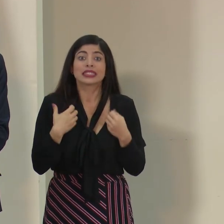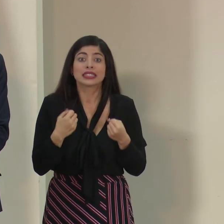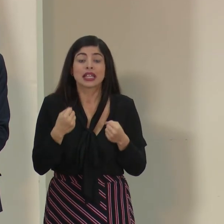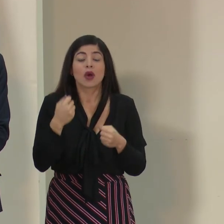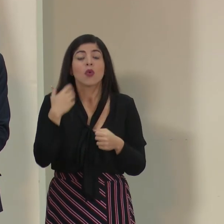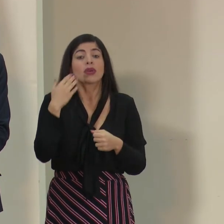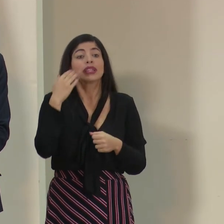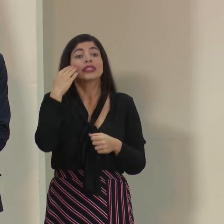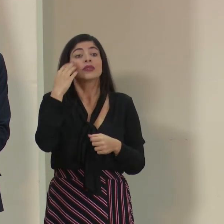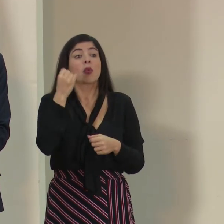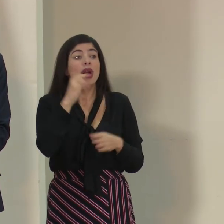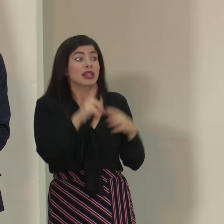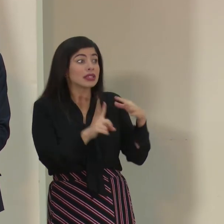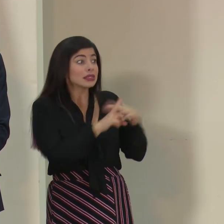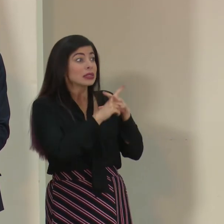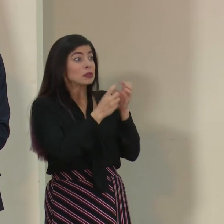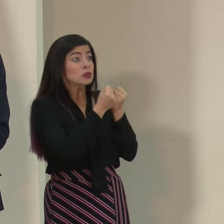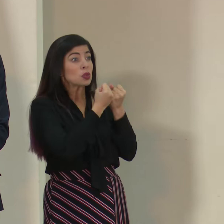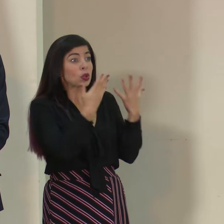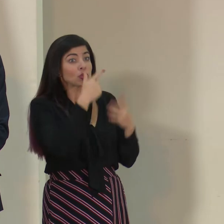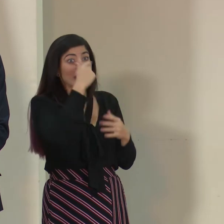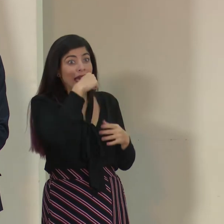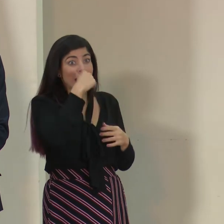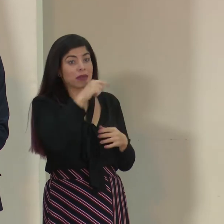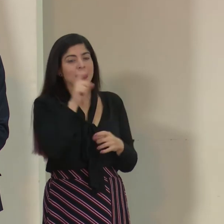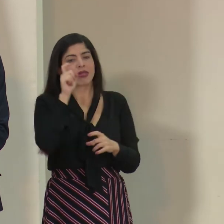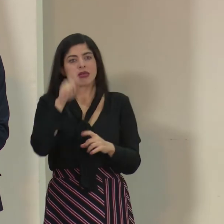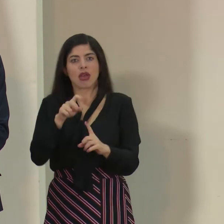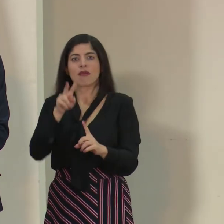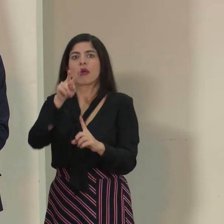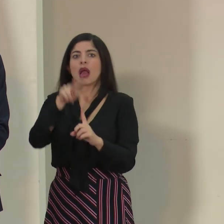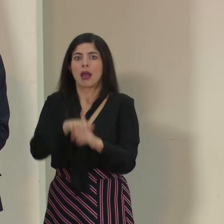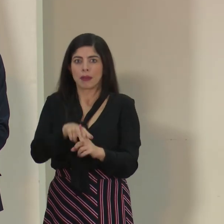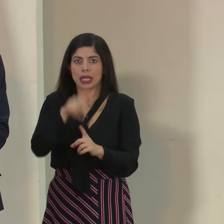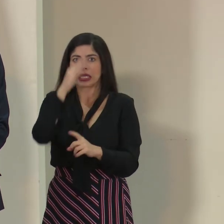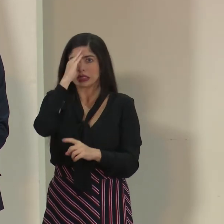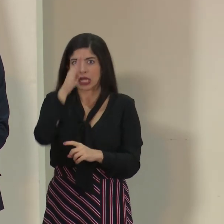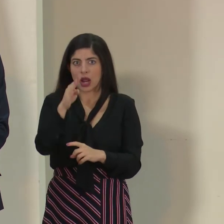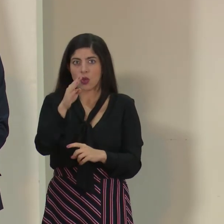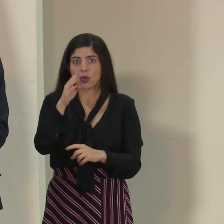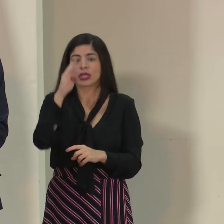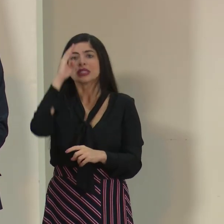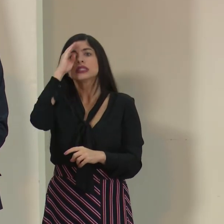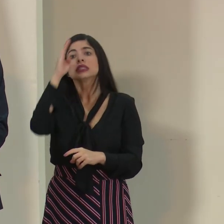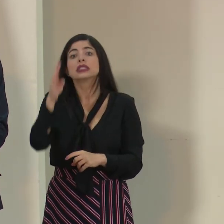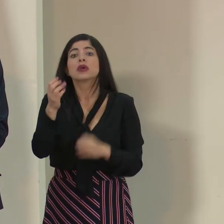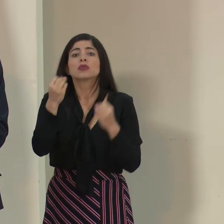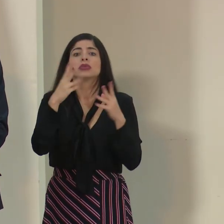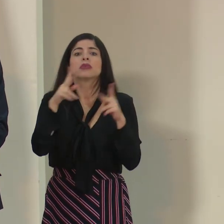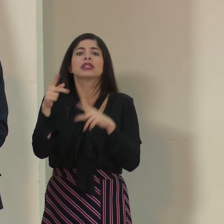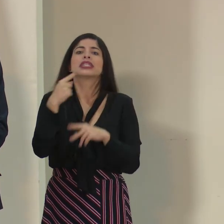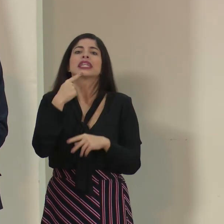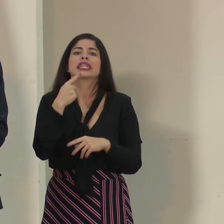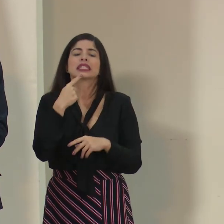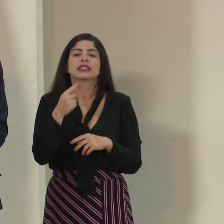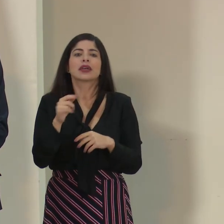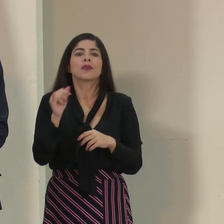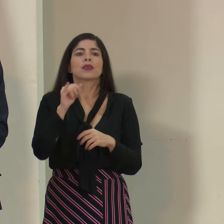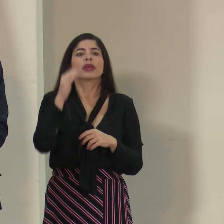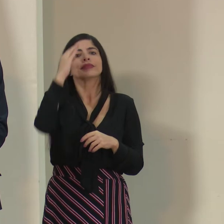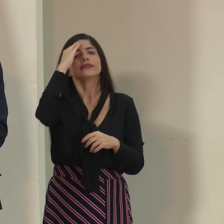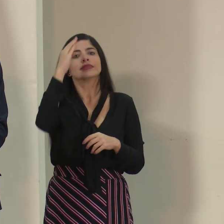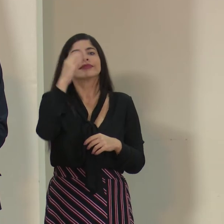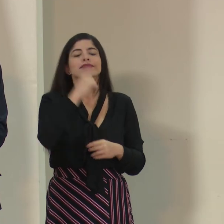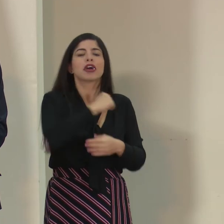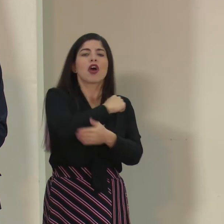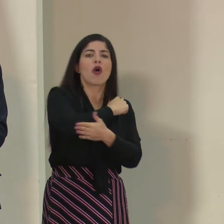cuando tenemos picos de influenza, tenemos que estar aplicando también este tipo de salud. El saludo que muchos han dicho, bueno, es un saludo